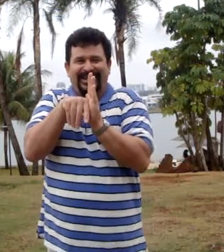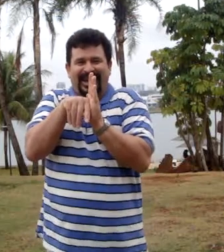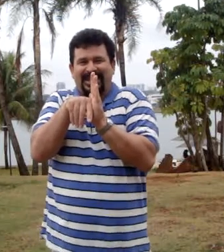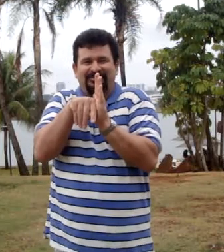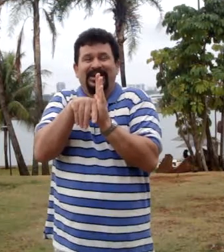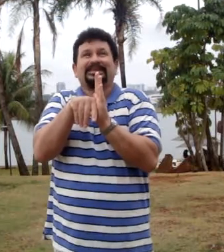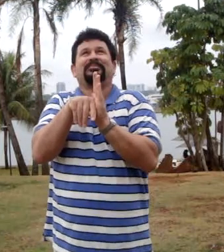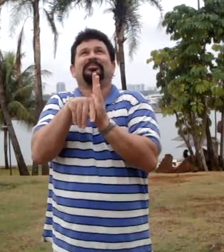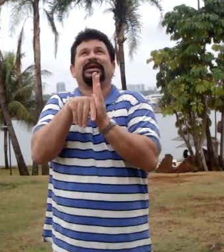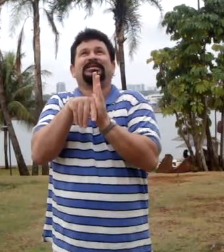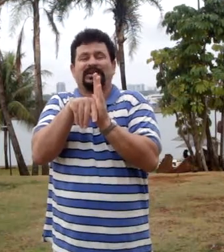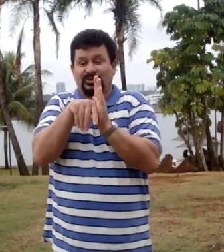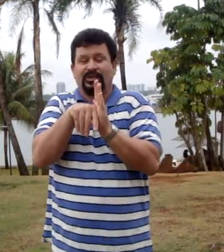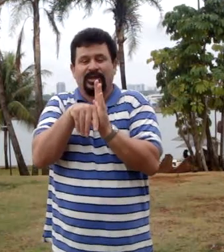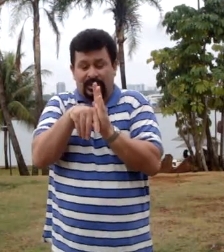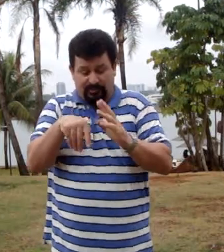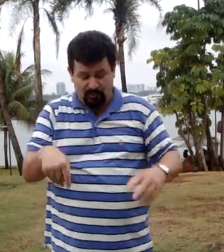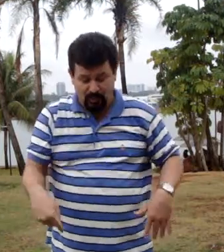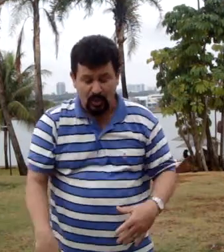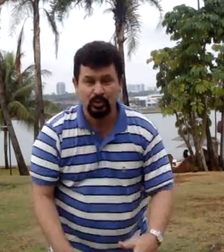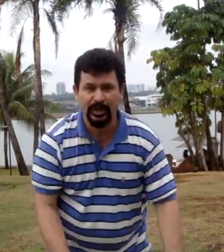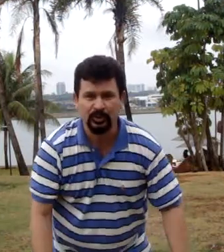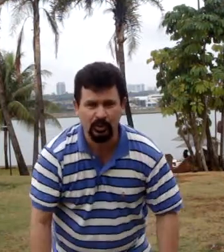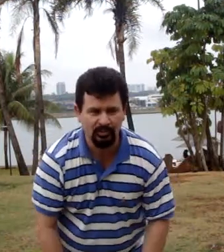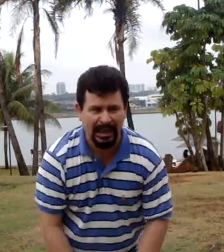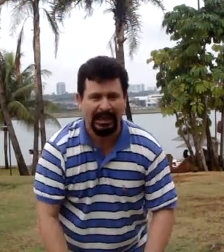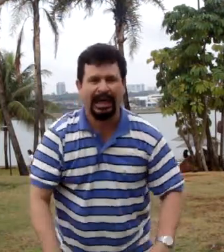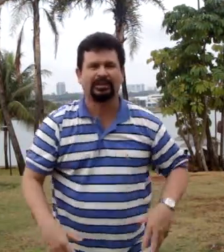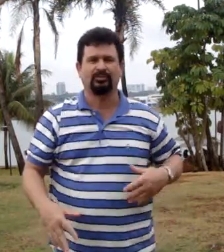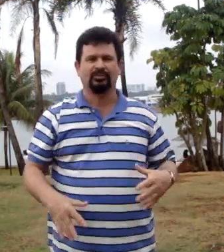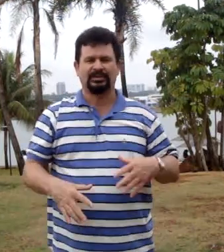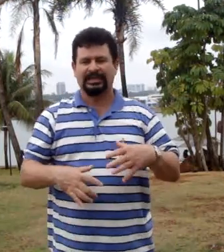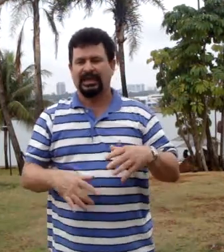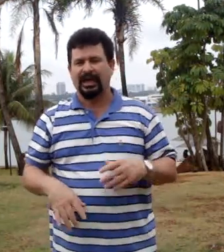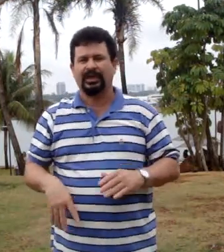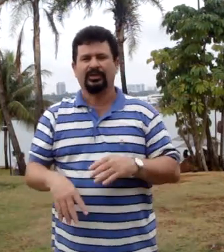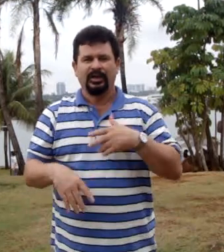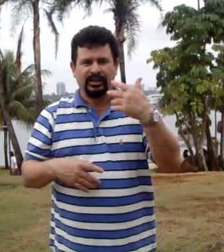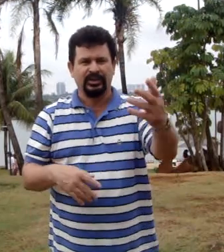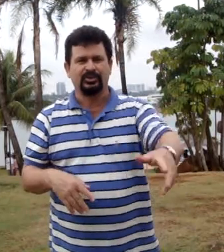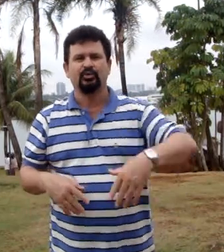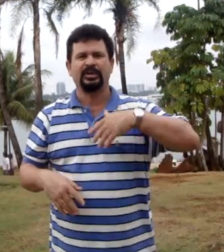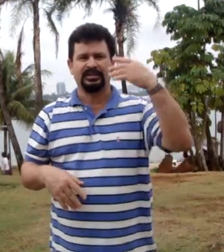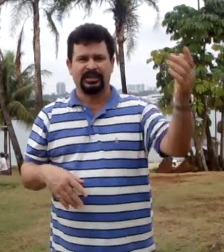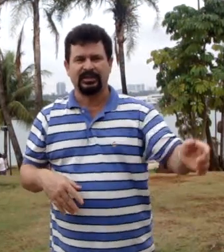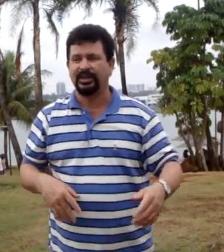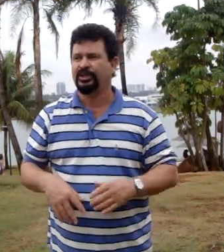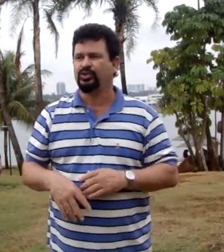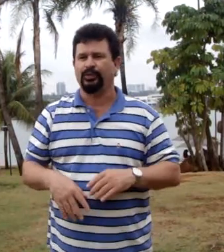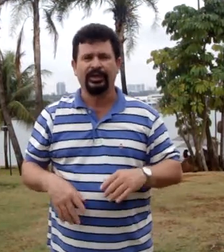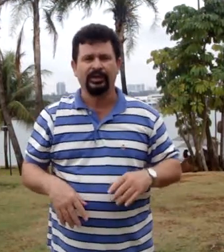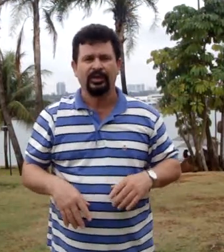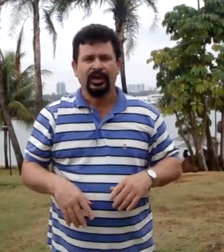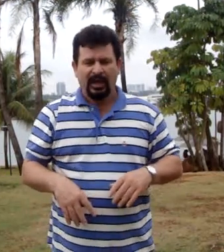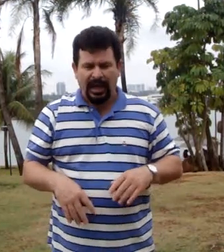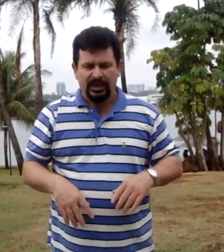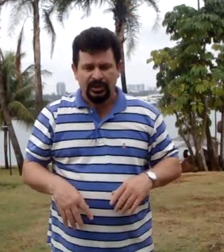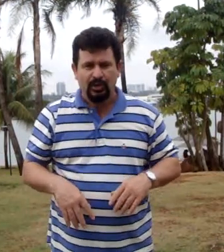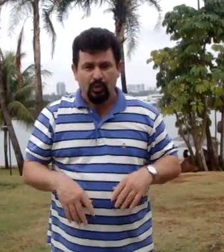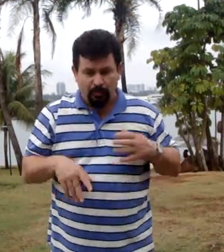Aí fez a promessa, com o joelho todo ralado, todo estragado, né? De subir as escadarias de joelho. Aí chegou no